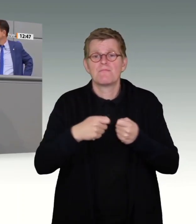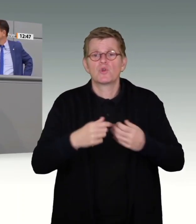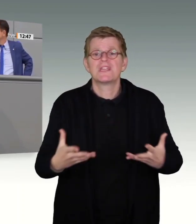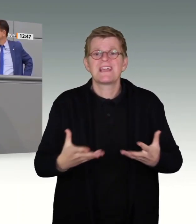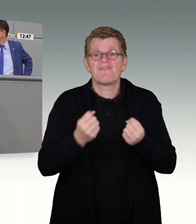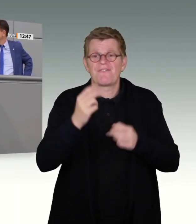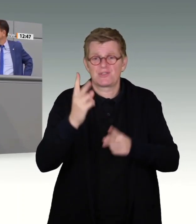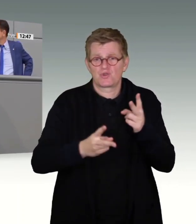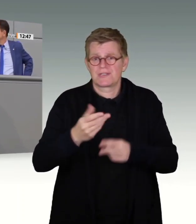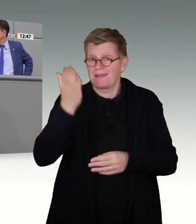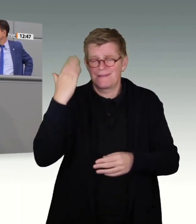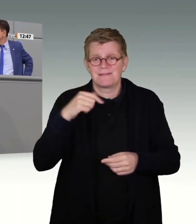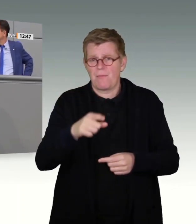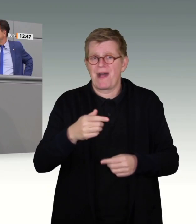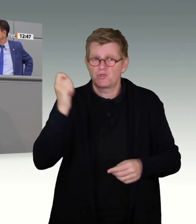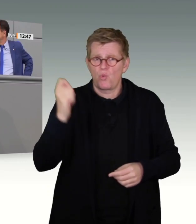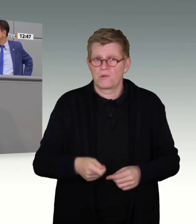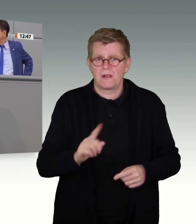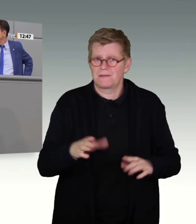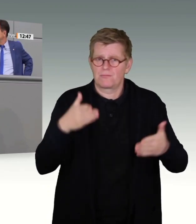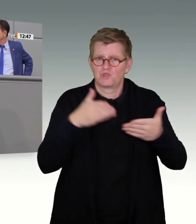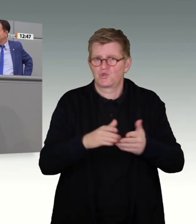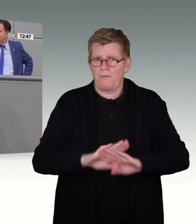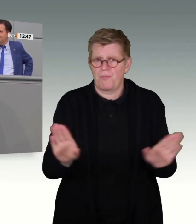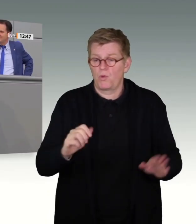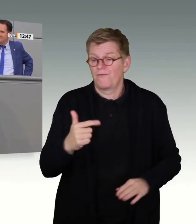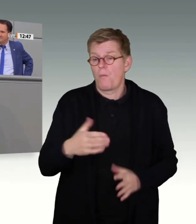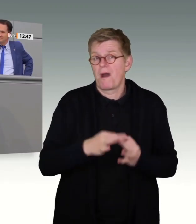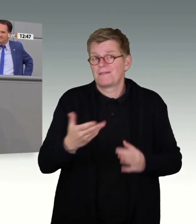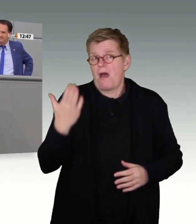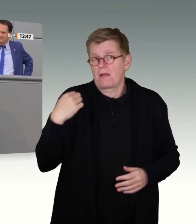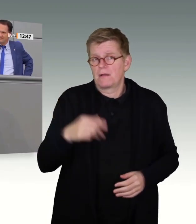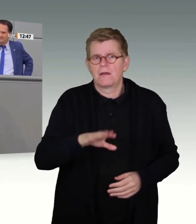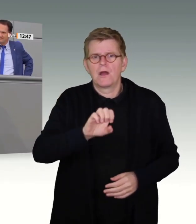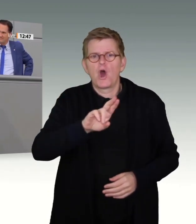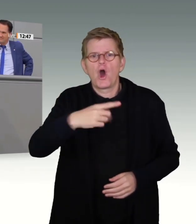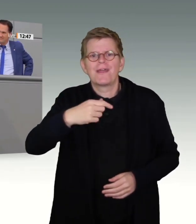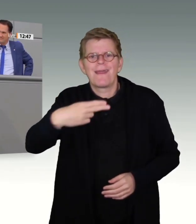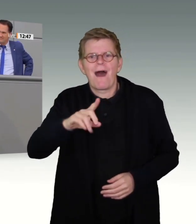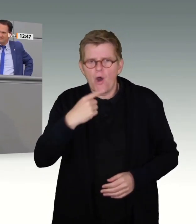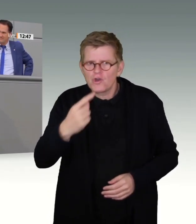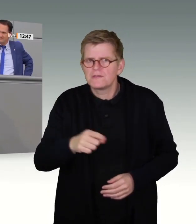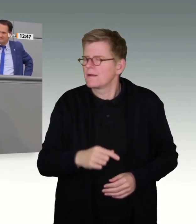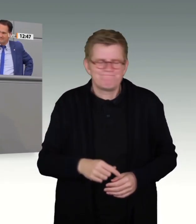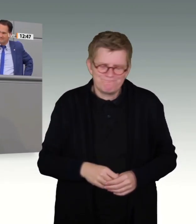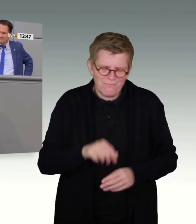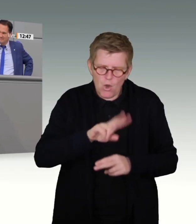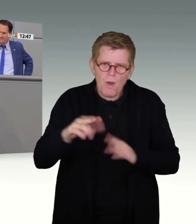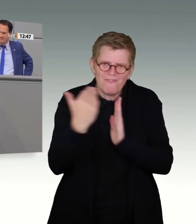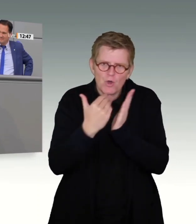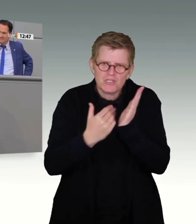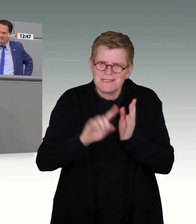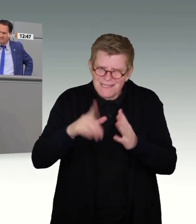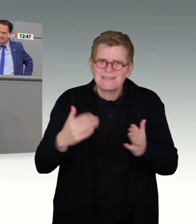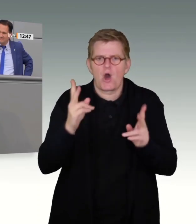gestoppt, und nun hat vor wenigen Tagen der EuGH befunden, dass auch die letzte Version ihres Überwachungsgesetzes rechtswidrig gewesen ist. Und prompt